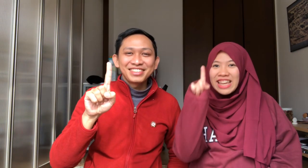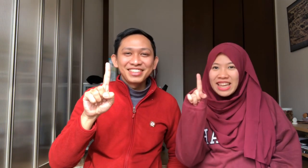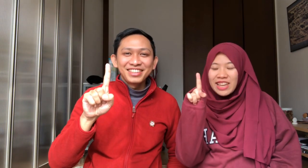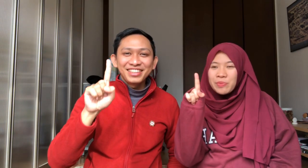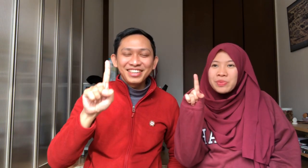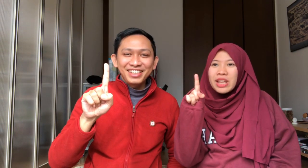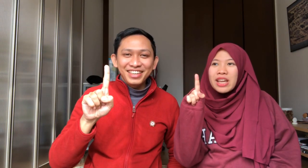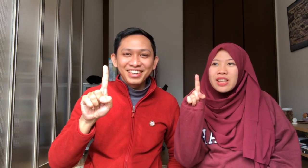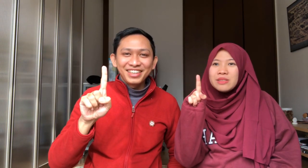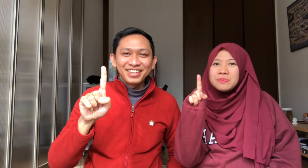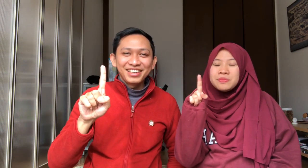Hijrah